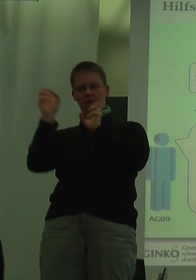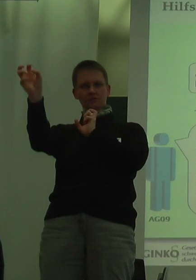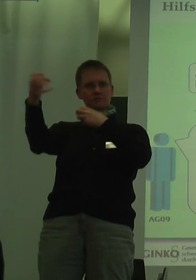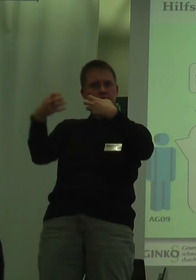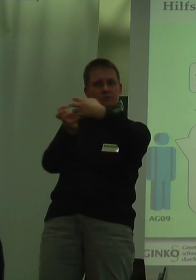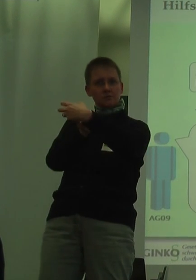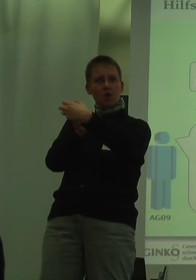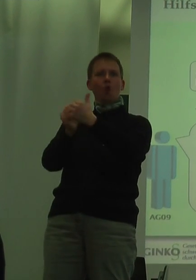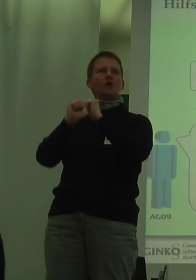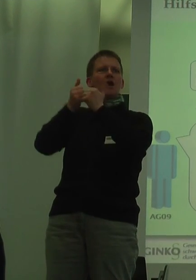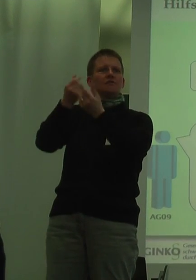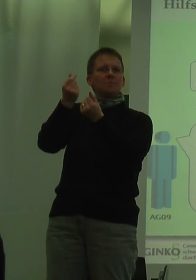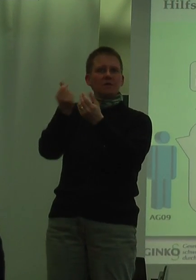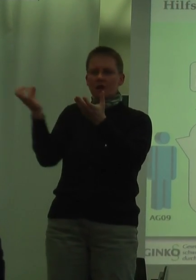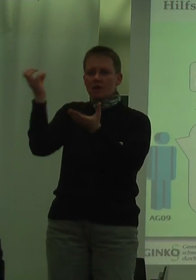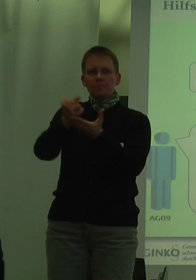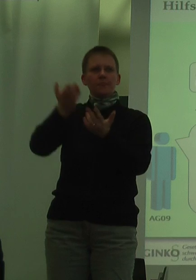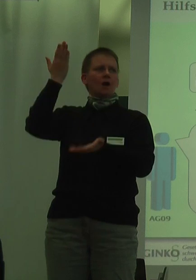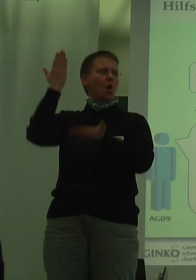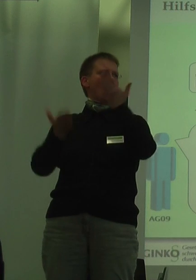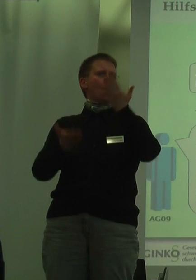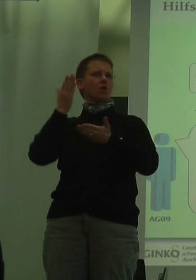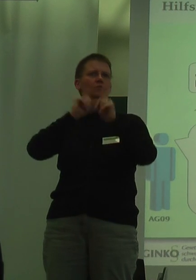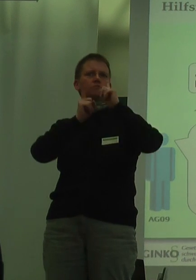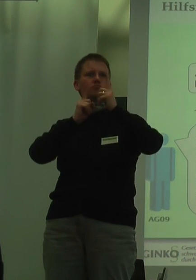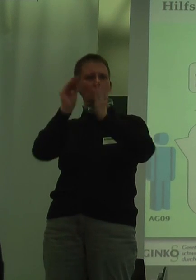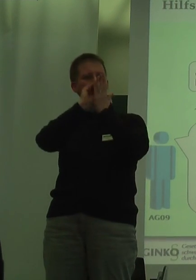irgendwelcher Hilfsmittel. Oder wir besprechen Dinge erstmal schriftlich miteinander.